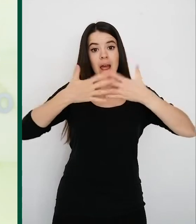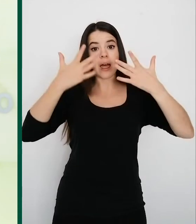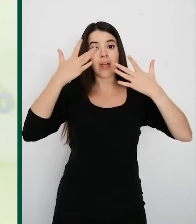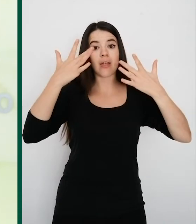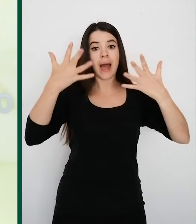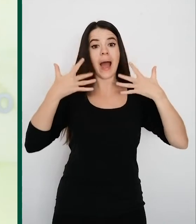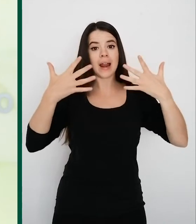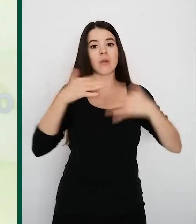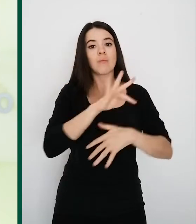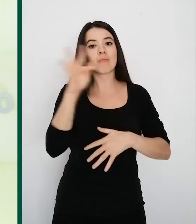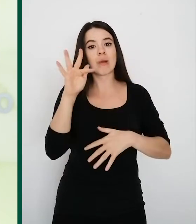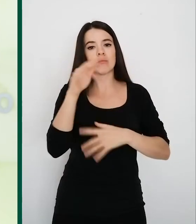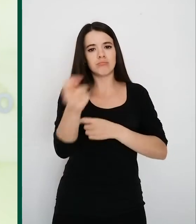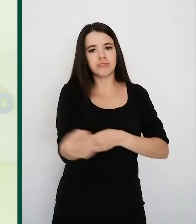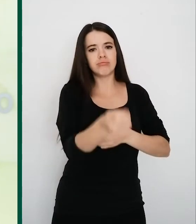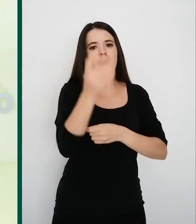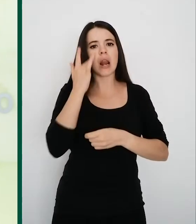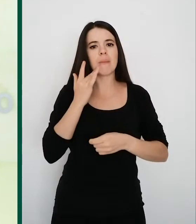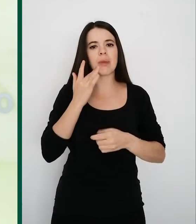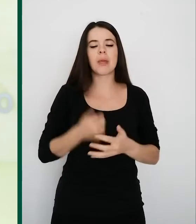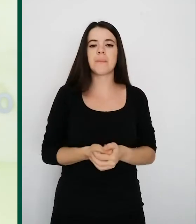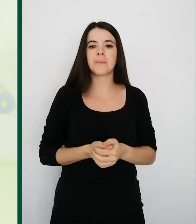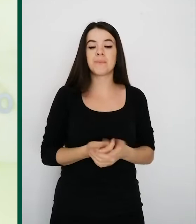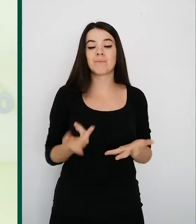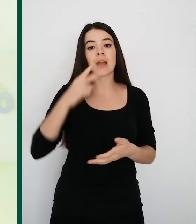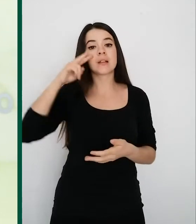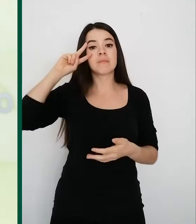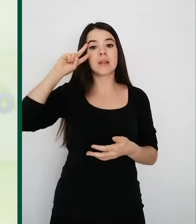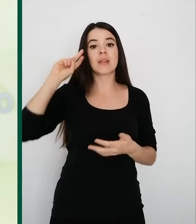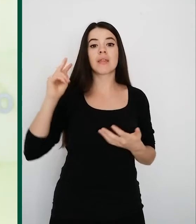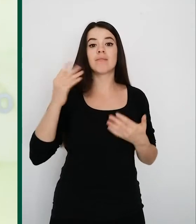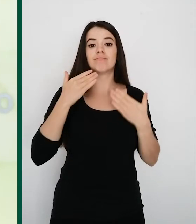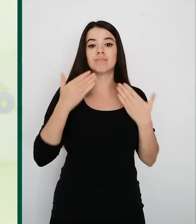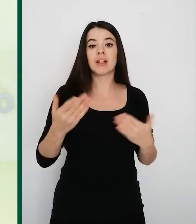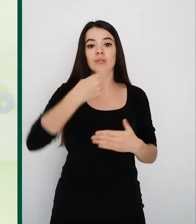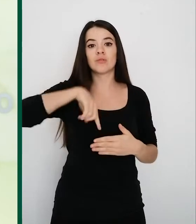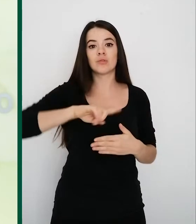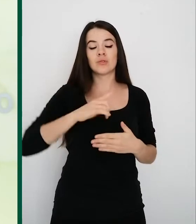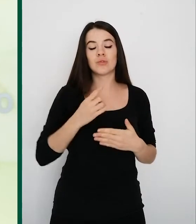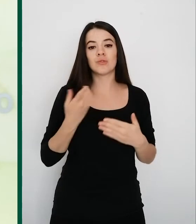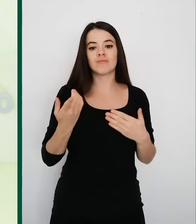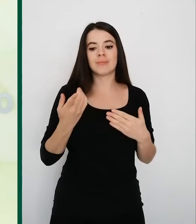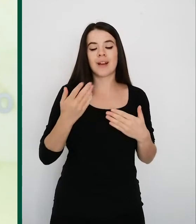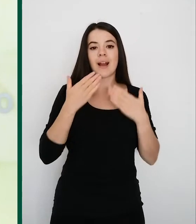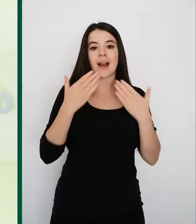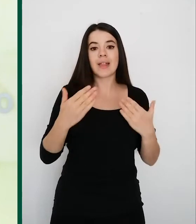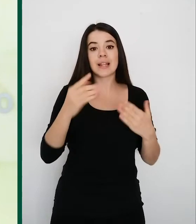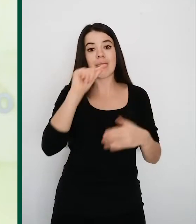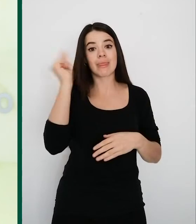limpieza. La experiencia en esta pandemia nos ha enseñado que la detección precoz es clave